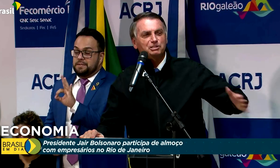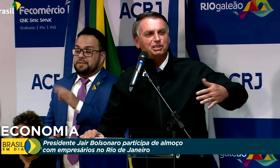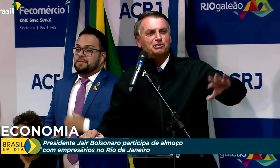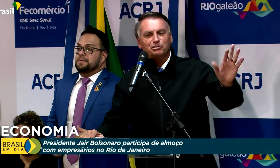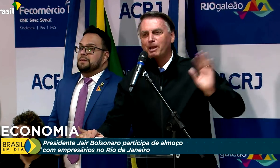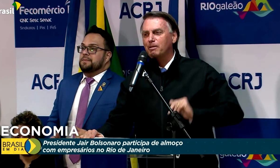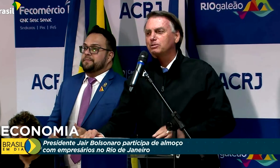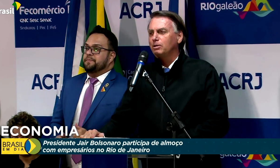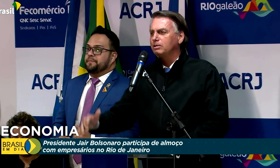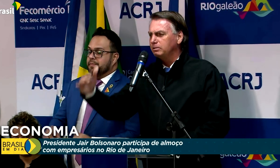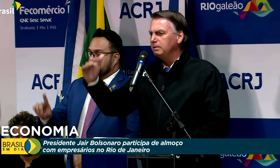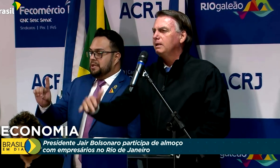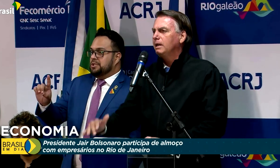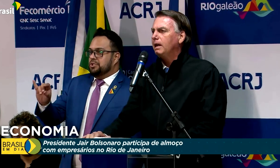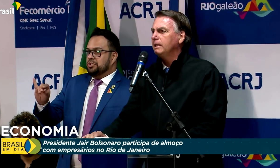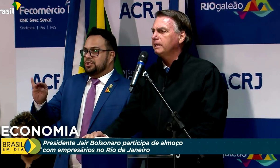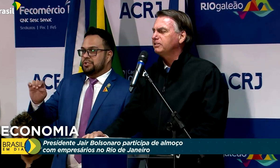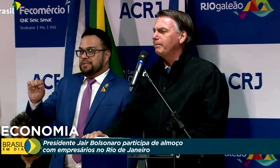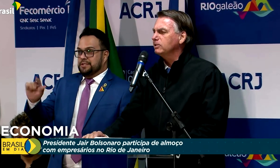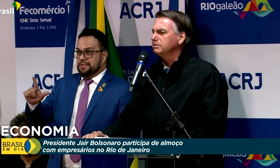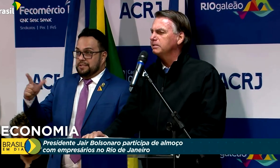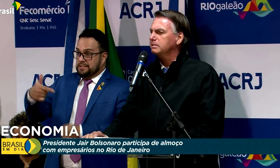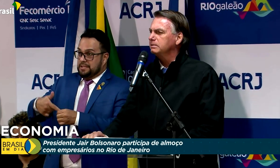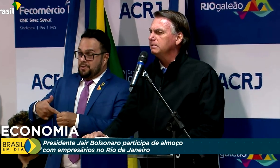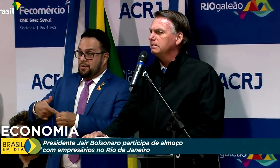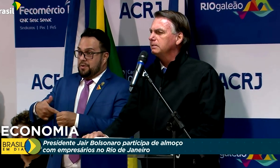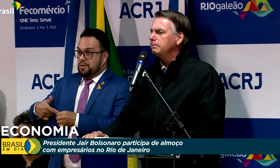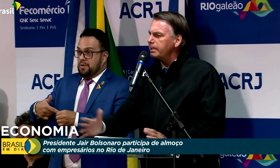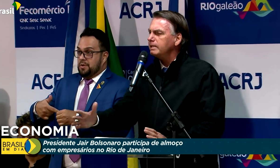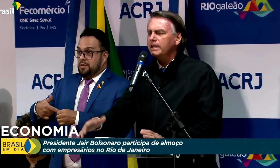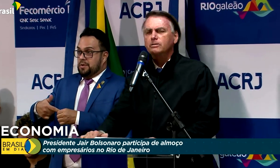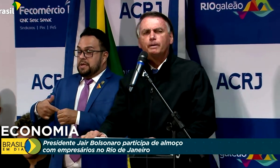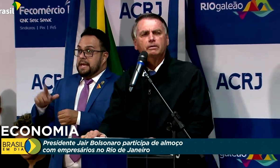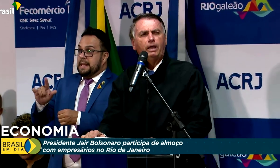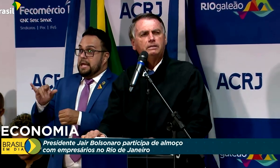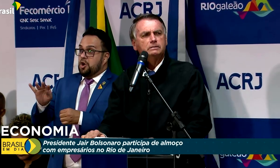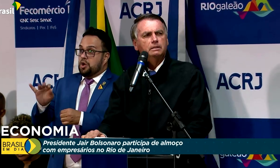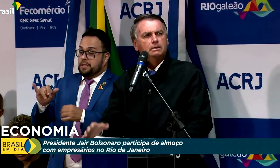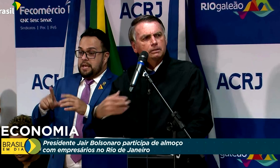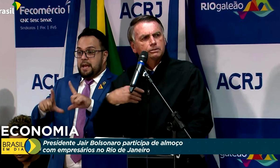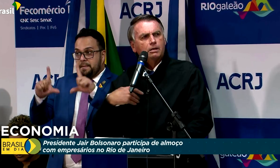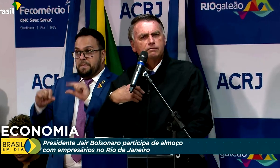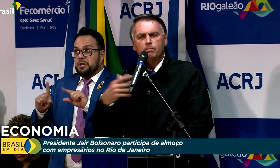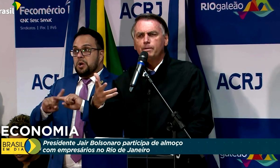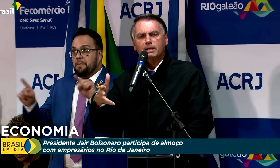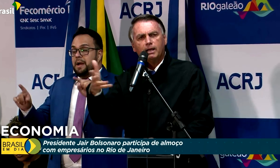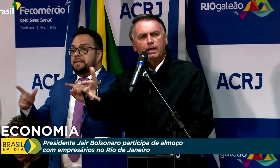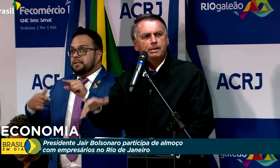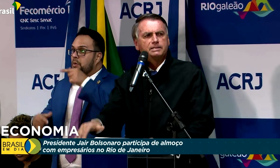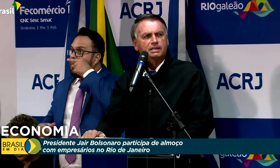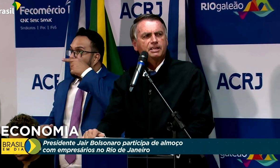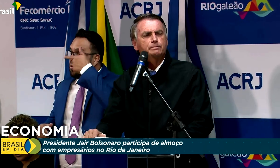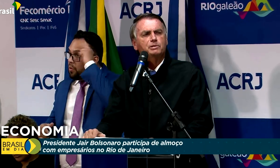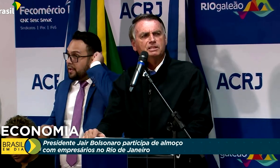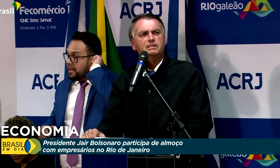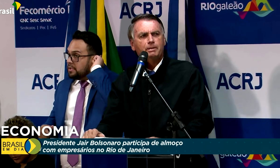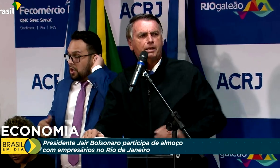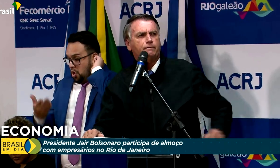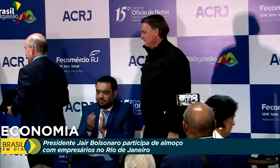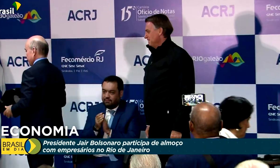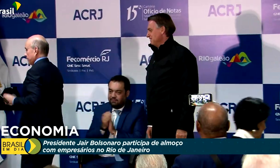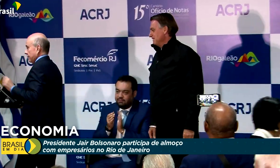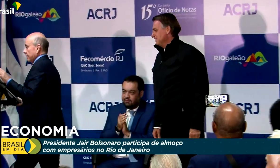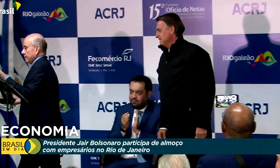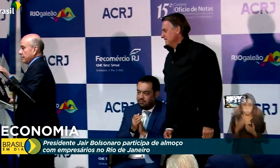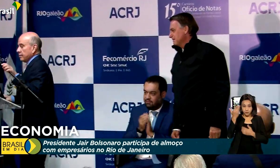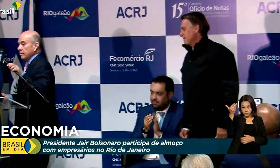sei que o diesel no Brasil todo, ali que está abaixo disso. Mas acertei com o Paulo Guedes, nós vamos bancar esse 17% de semestre.